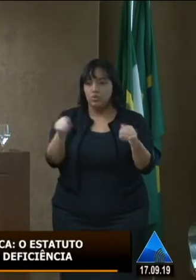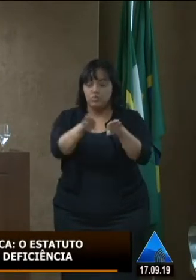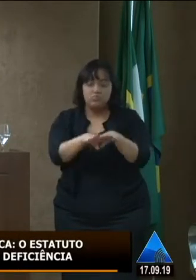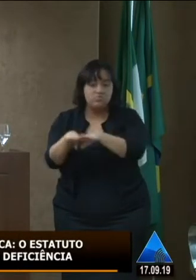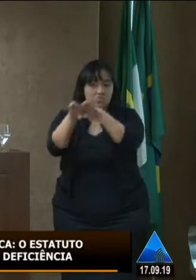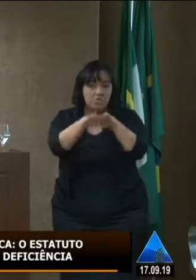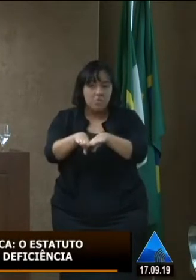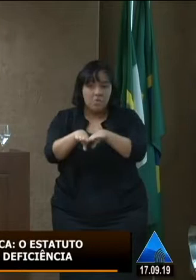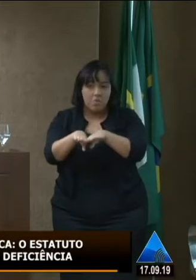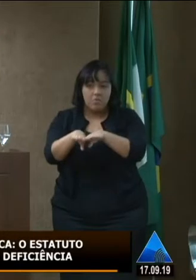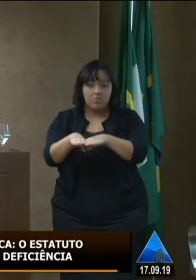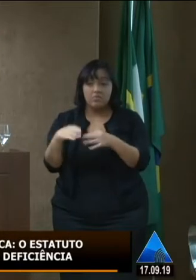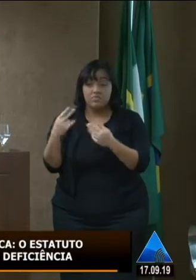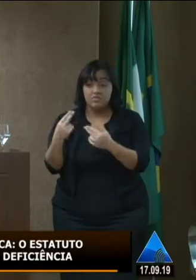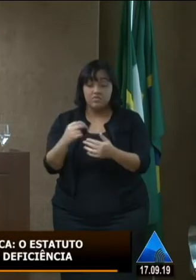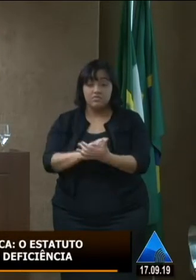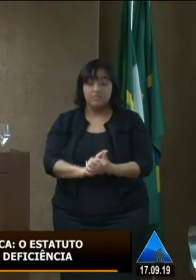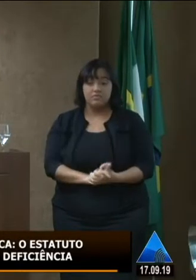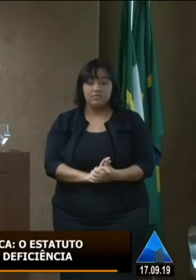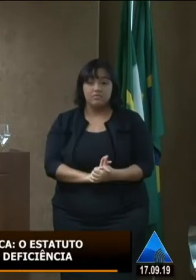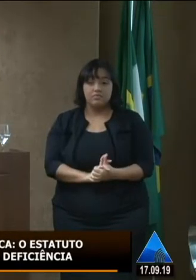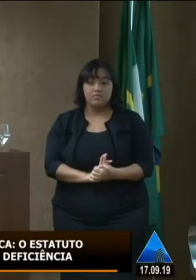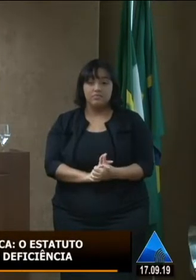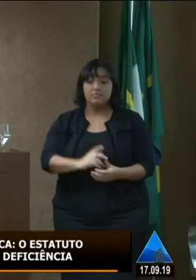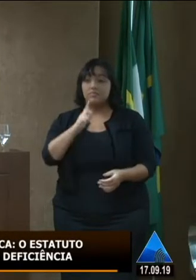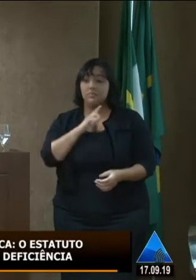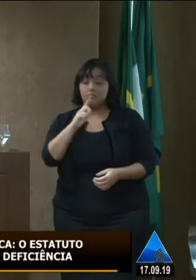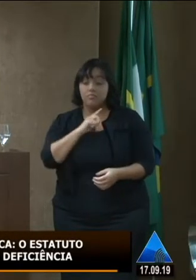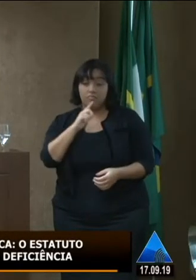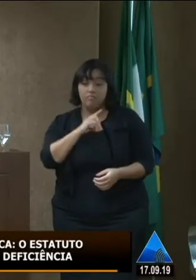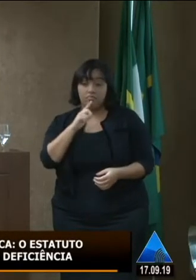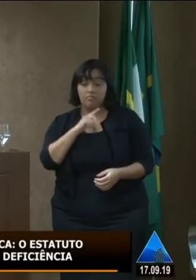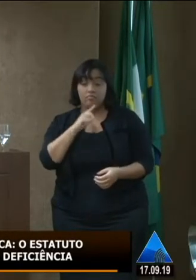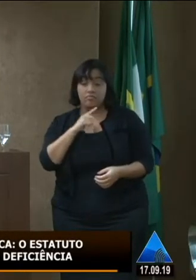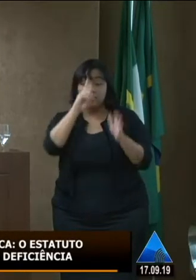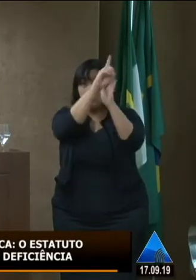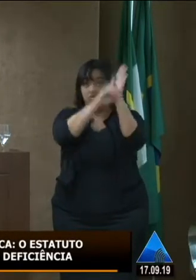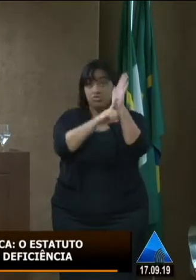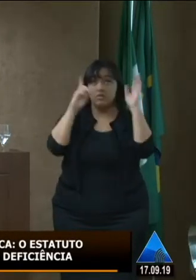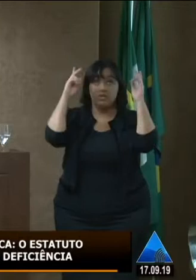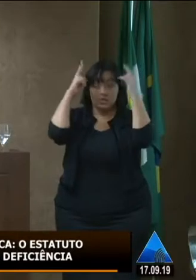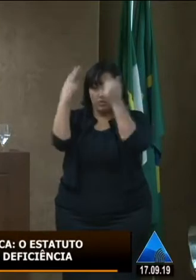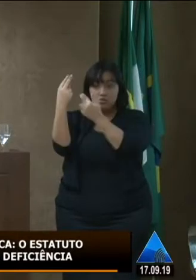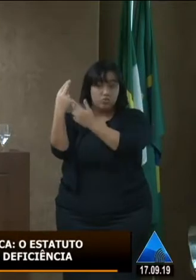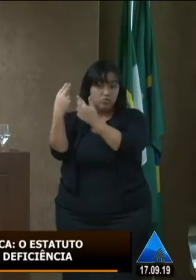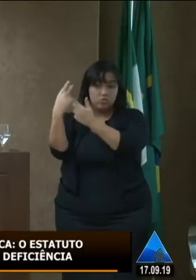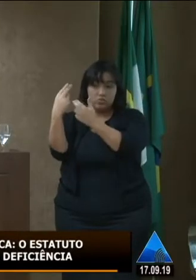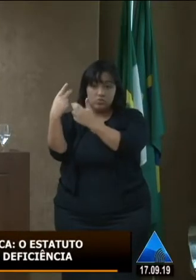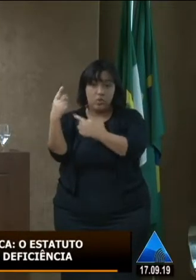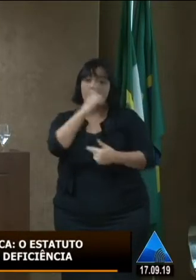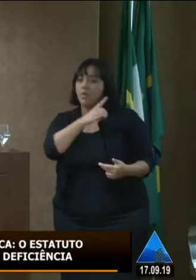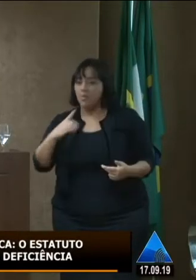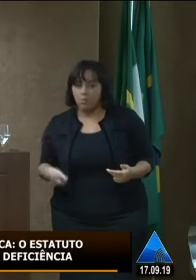igual perante a lei significa que a mesma oportunidade que eu tenho é igual a oportunidade que o deputado Alisson terá